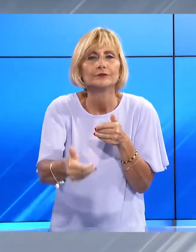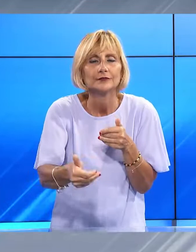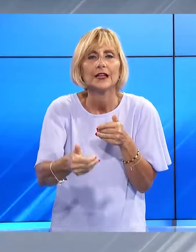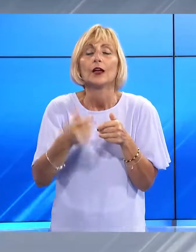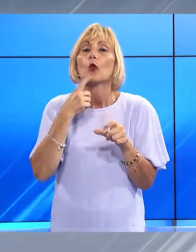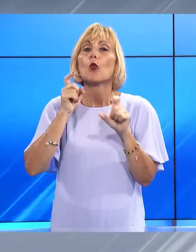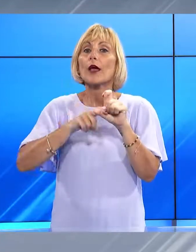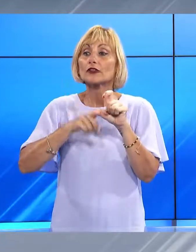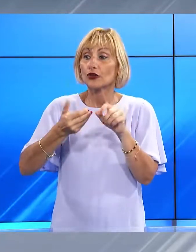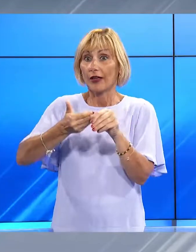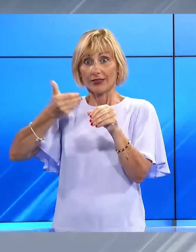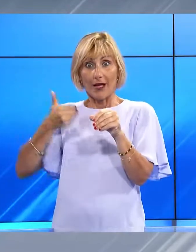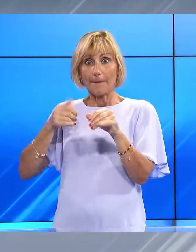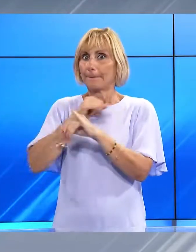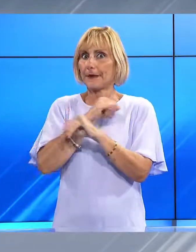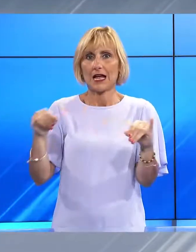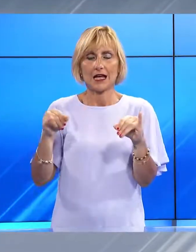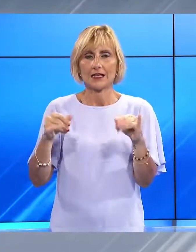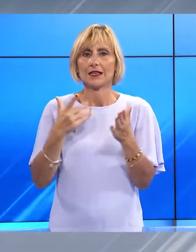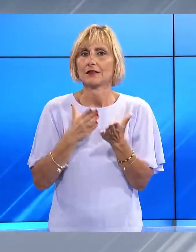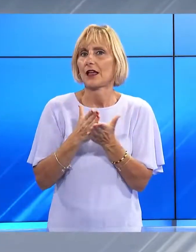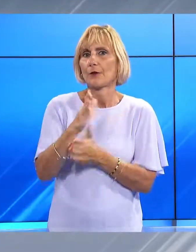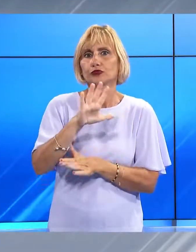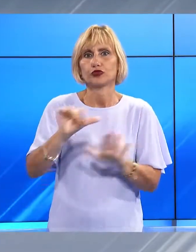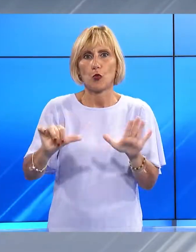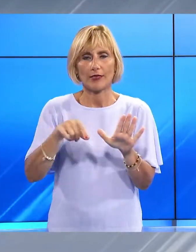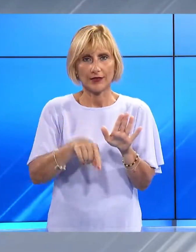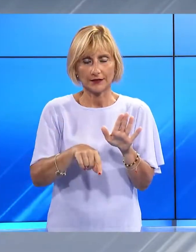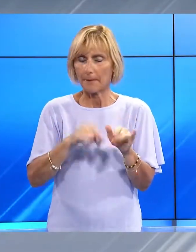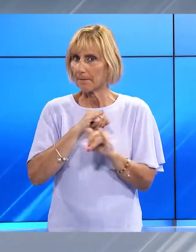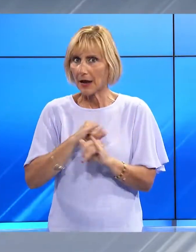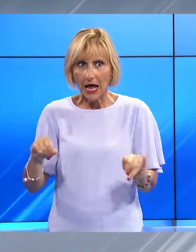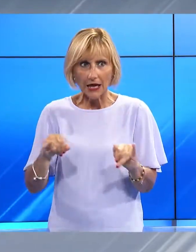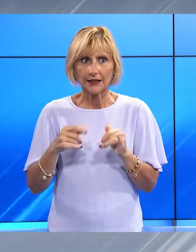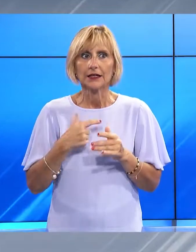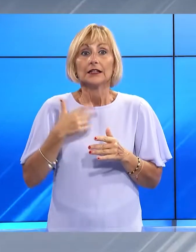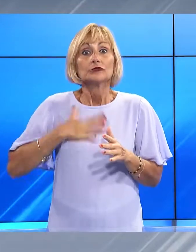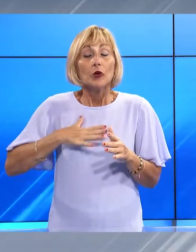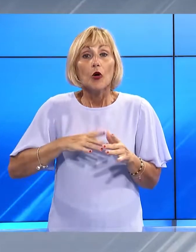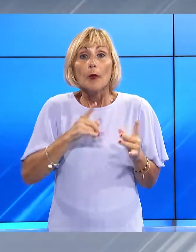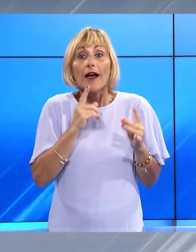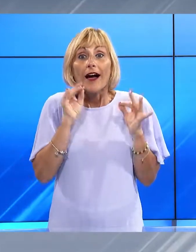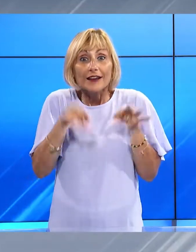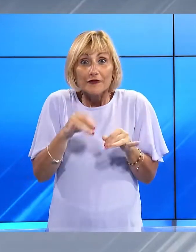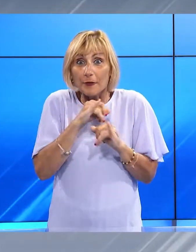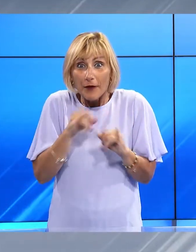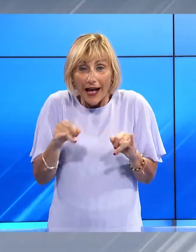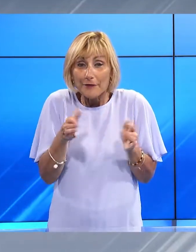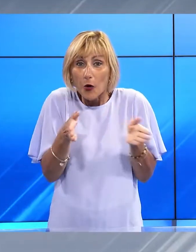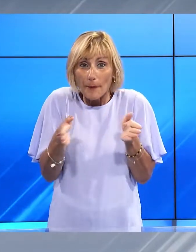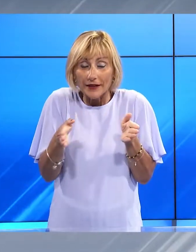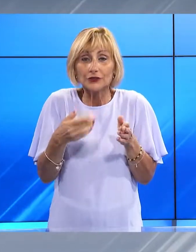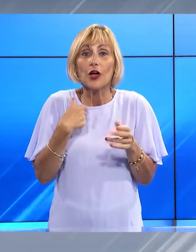mai retrocesso in 56 anni, mai. Pensavamo di non arrivarci più a questo momento. Dovevano essere fatte queste gare